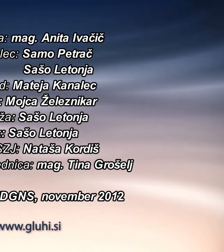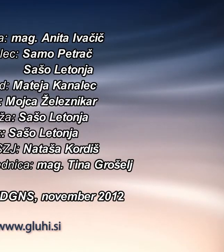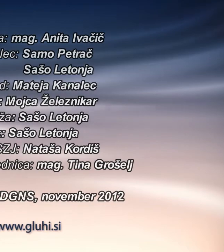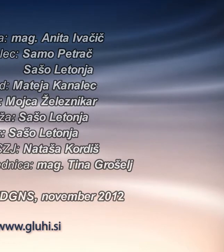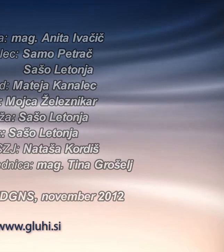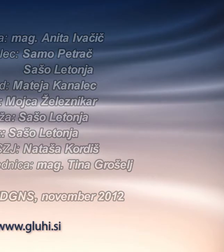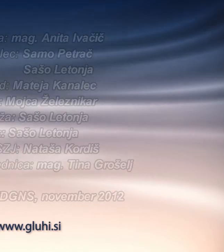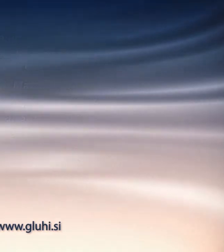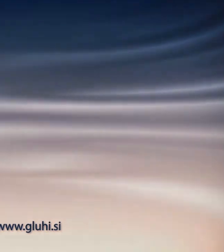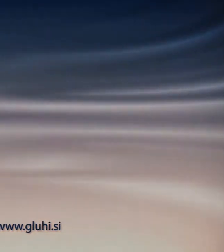Hvala.